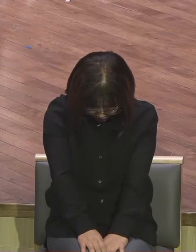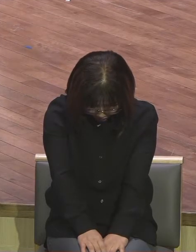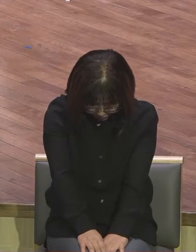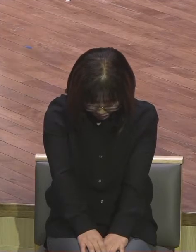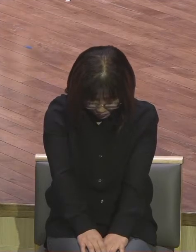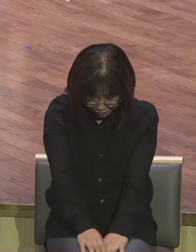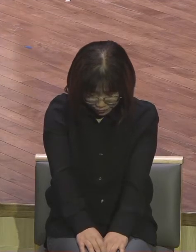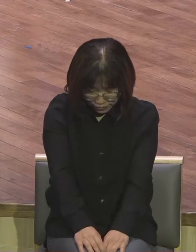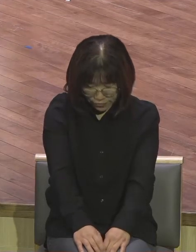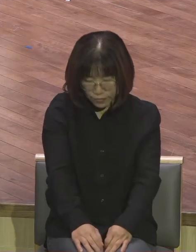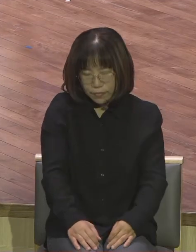하나님의 뜻